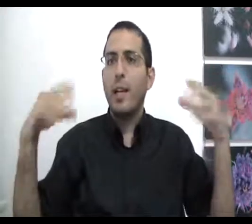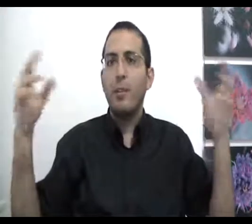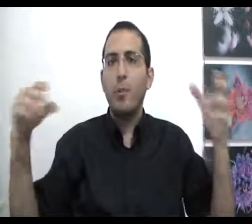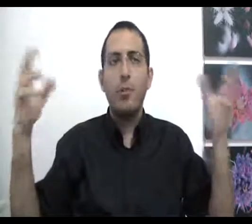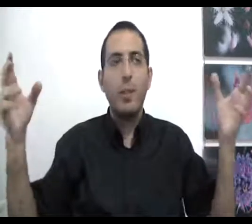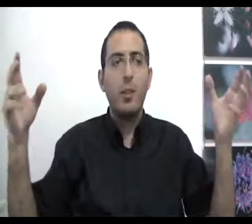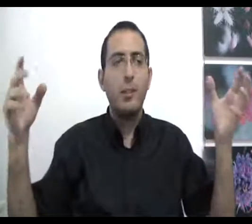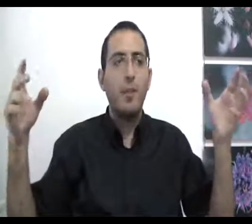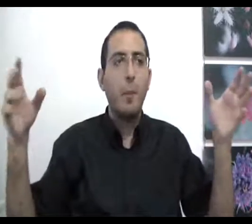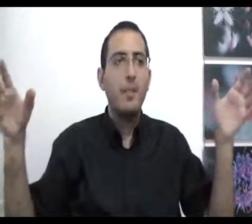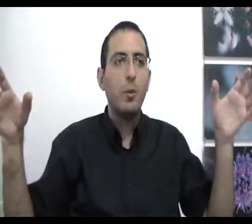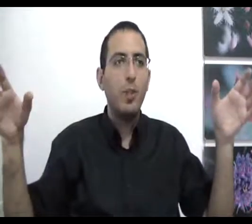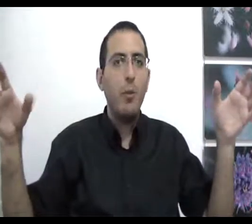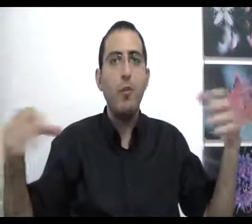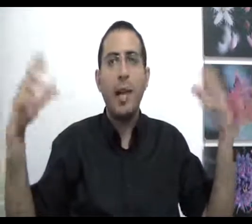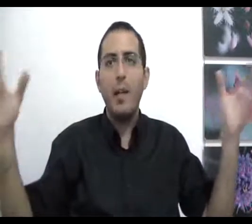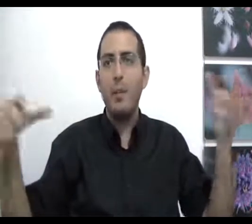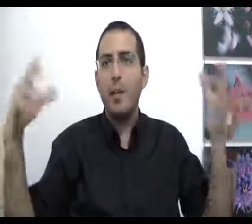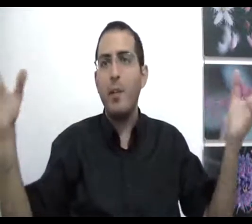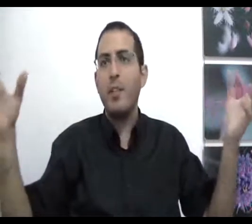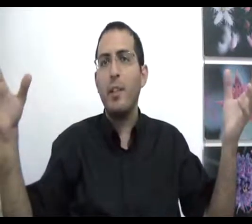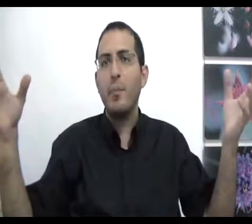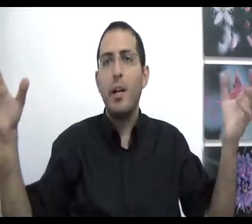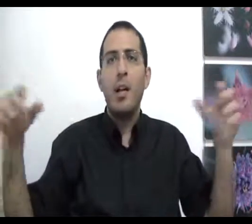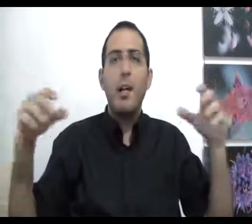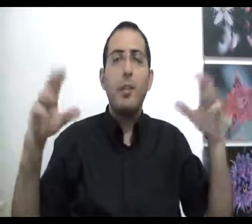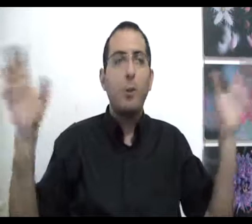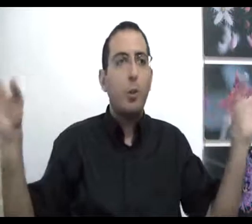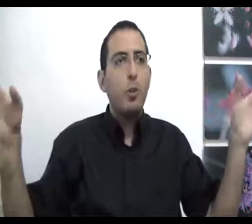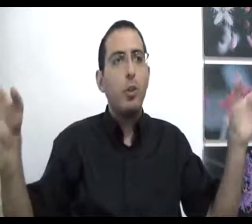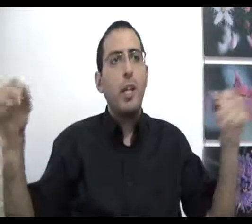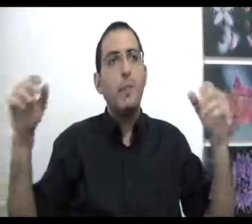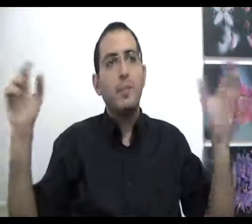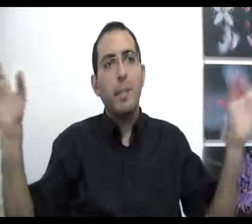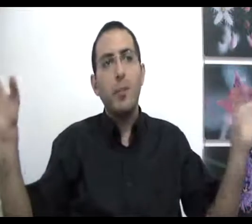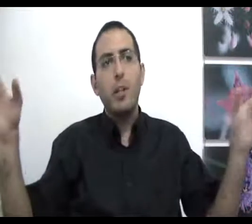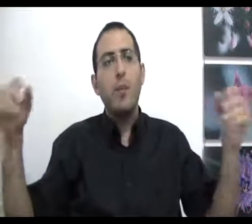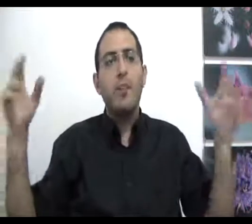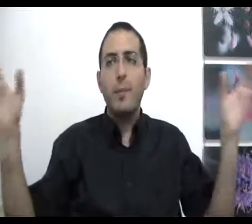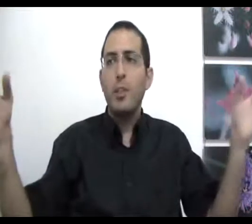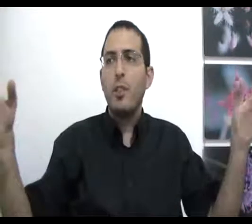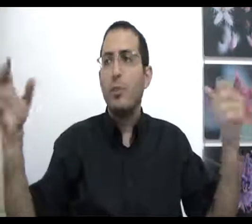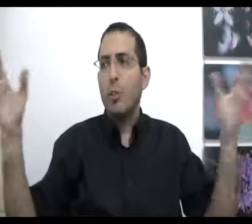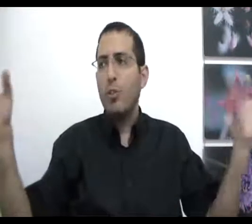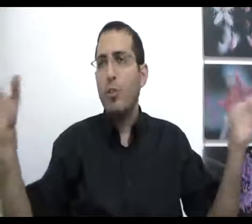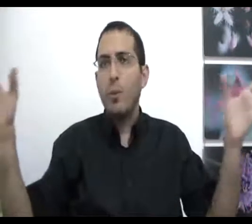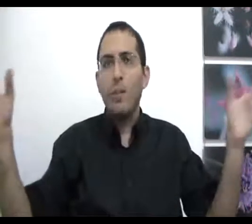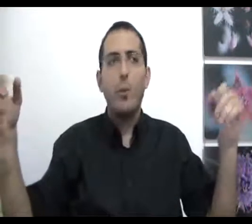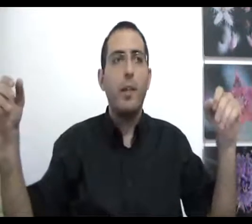הרצונות משתנים כל הזמן ובמציאות שלנו יש בכלל הרבה דברים נפרדים יש מקומות שונים, זמנים שונים, דברים שונים, צורות שונות וכולי וכולי